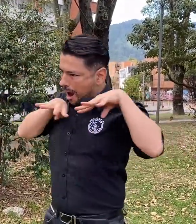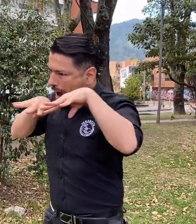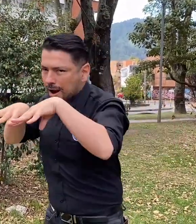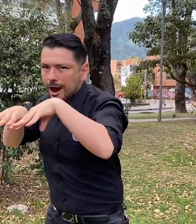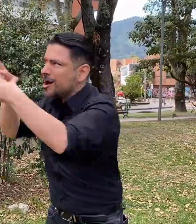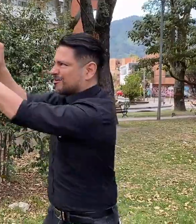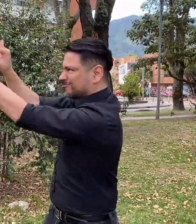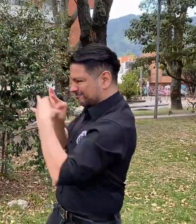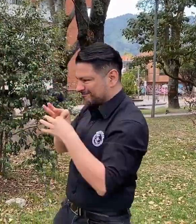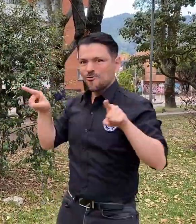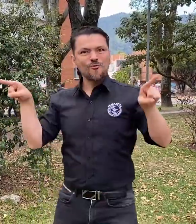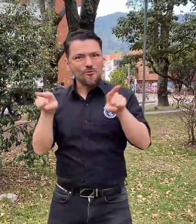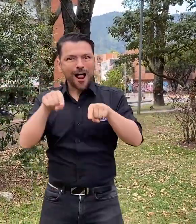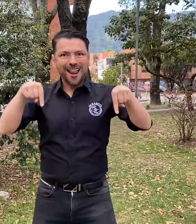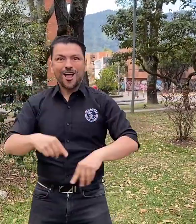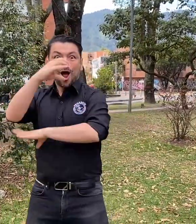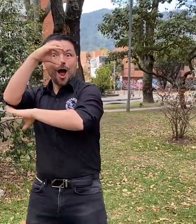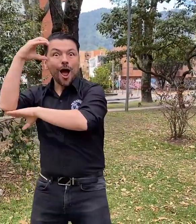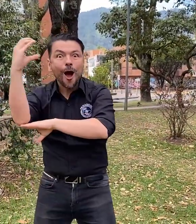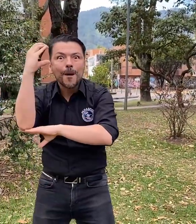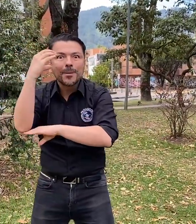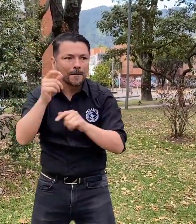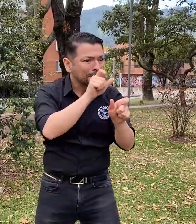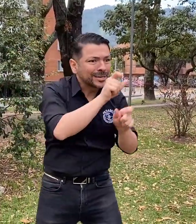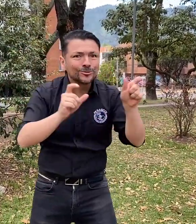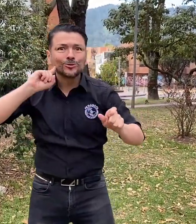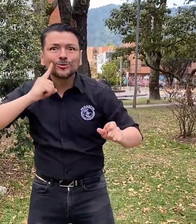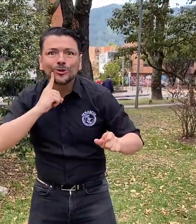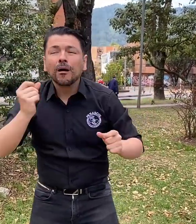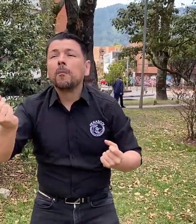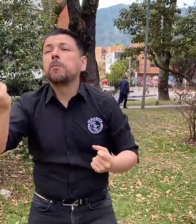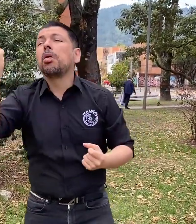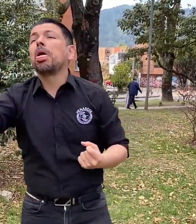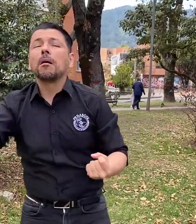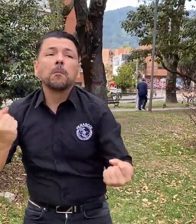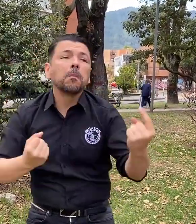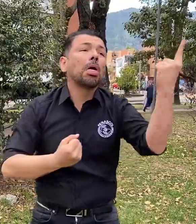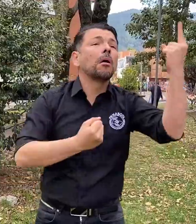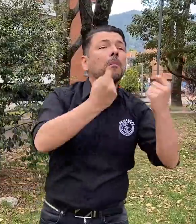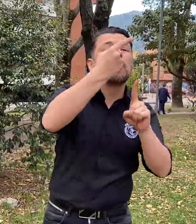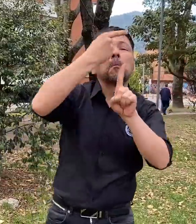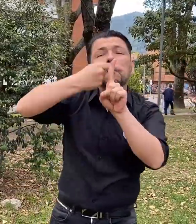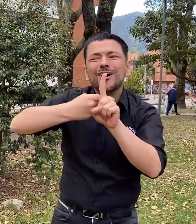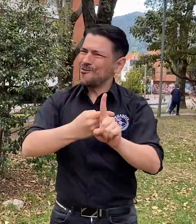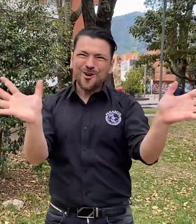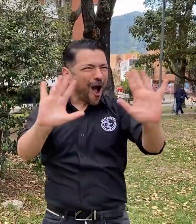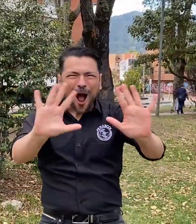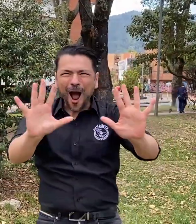visibilidad, nosotros hemos decidido implementar la misma estrategia aquí en Colombia. Por eso, concentremos las